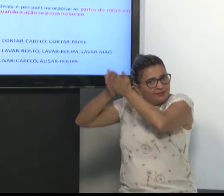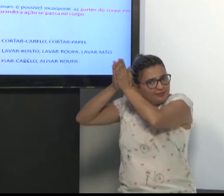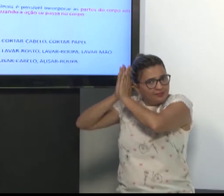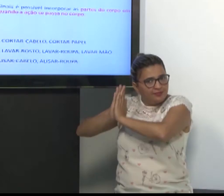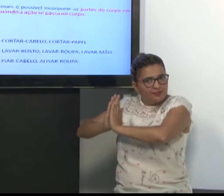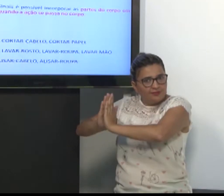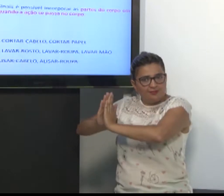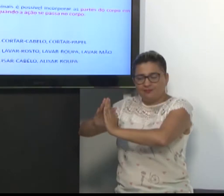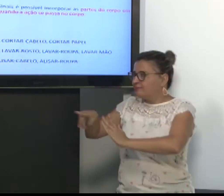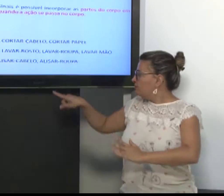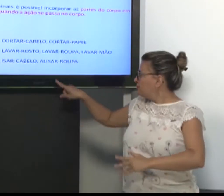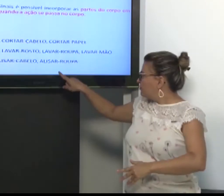Alisar o cabelo.